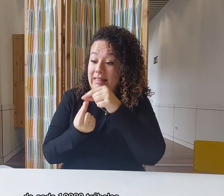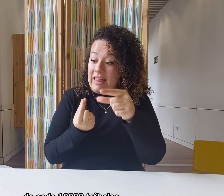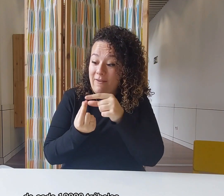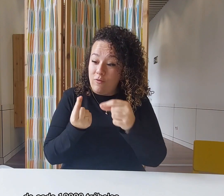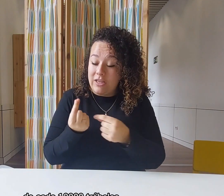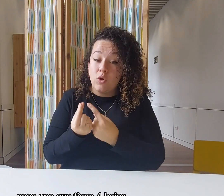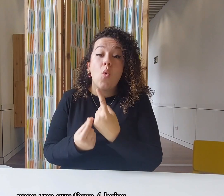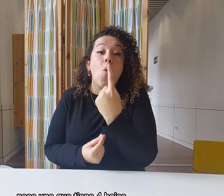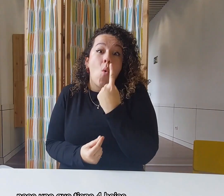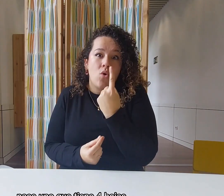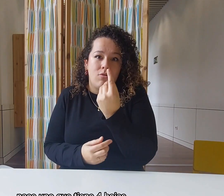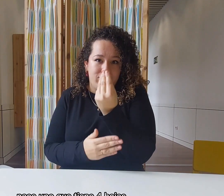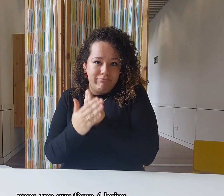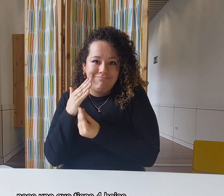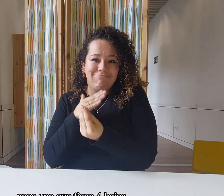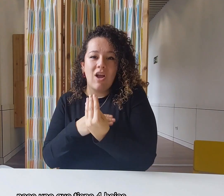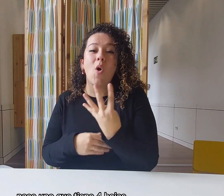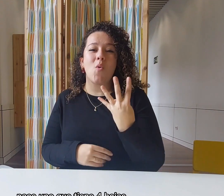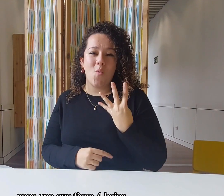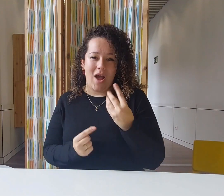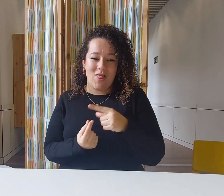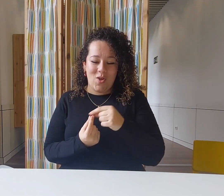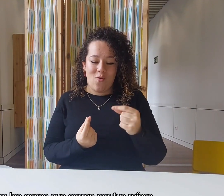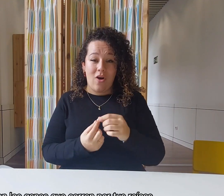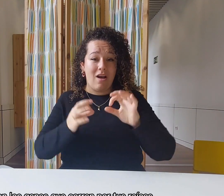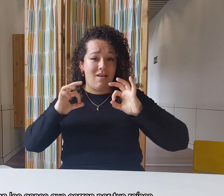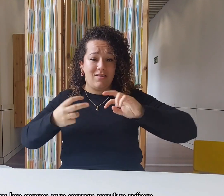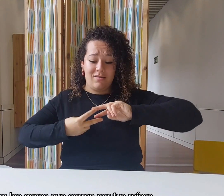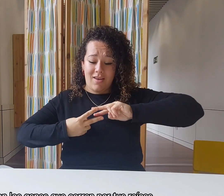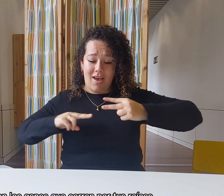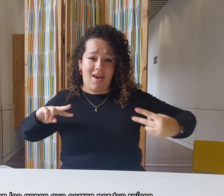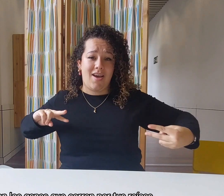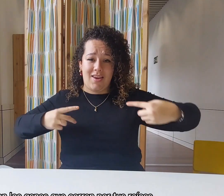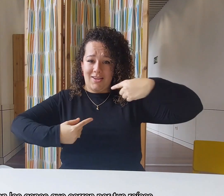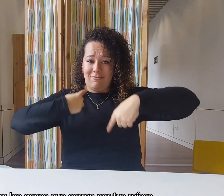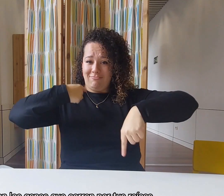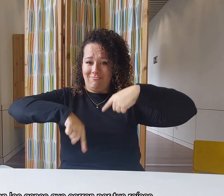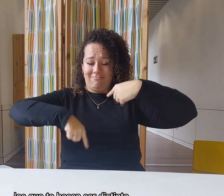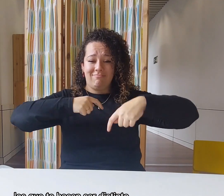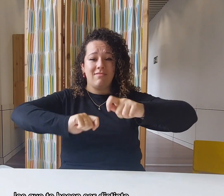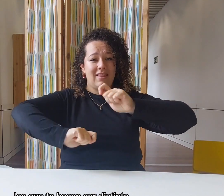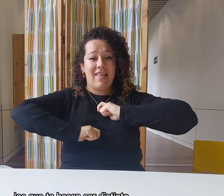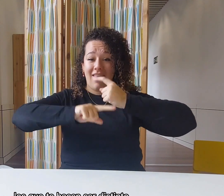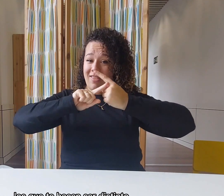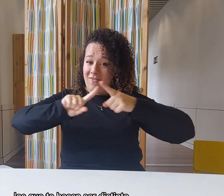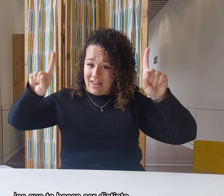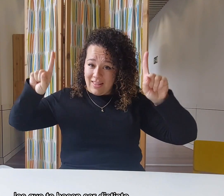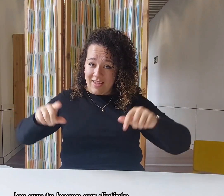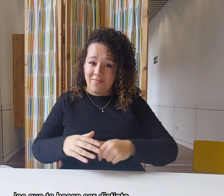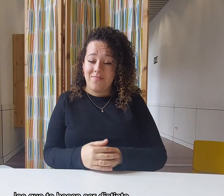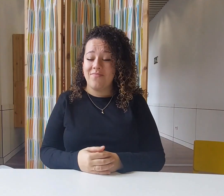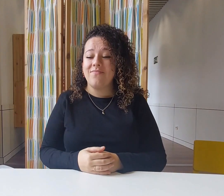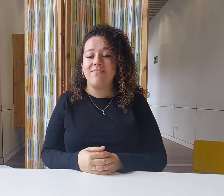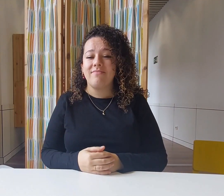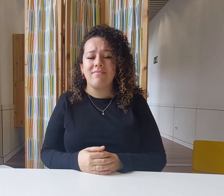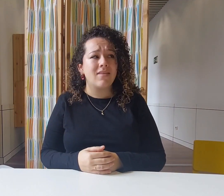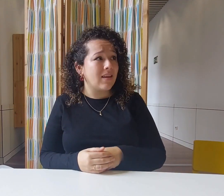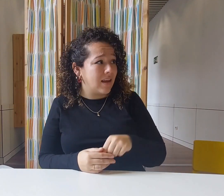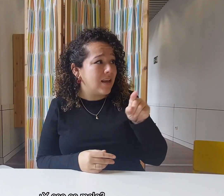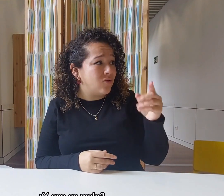tréboles, nace uno que tiene cuatro hojas. Son los genes que corren por tus raíces los que te hacen ser distinto. ¿Y